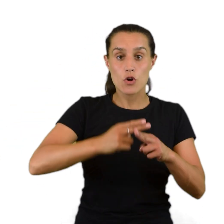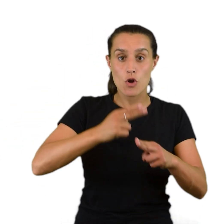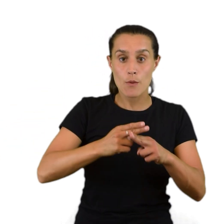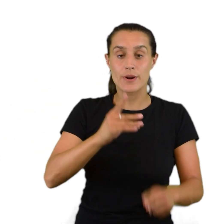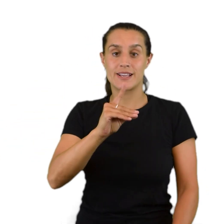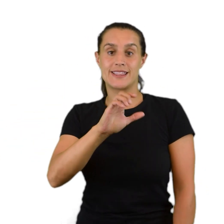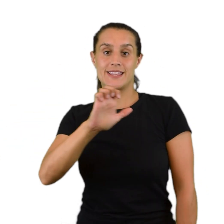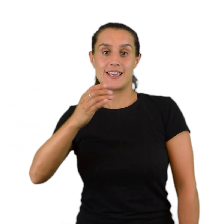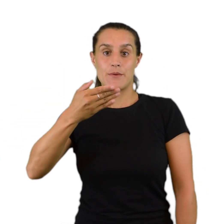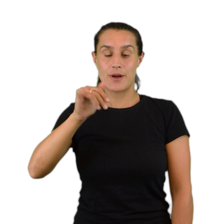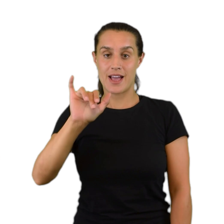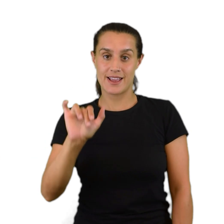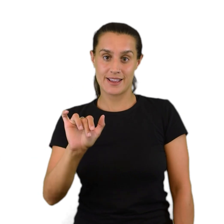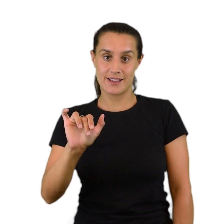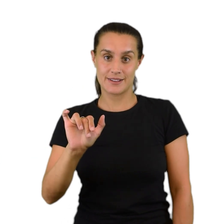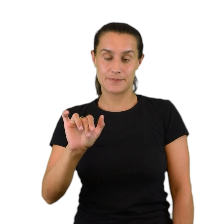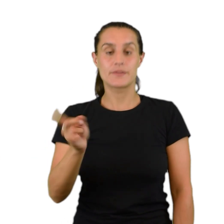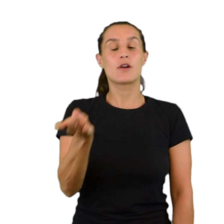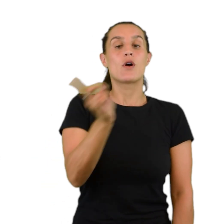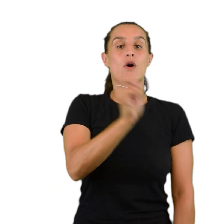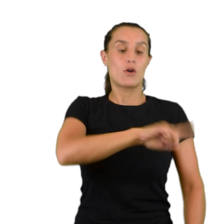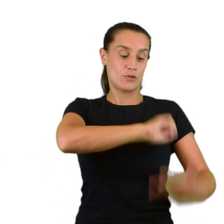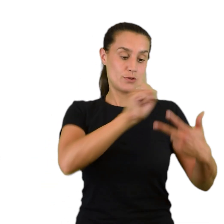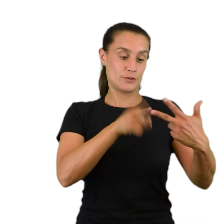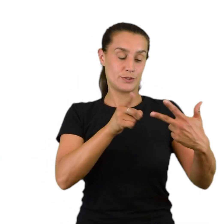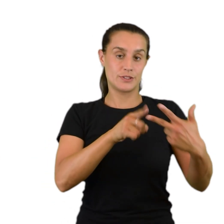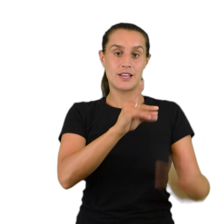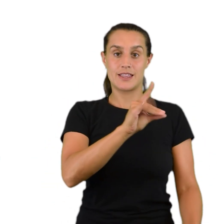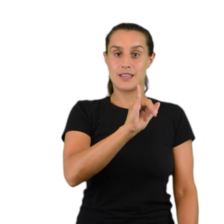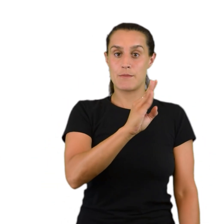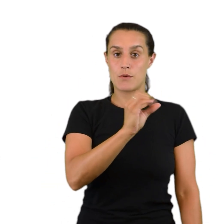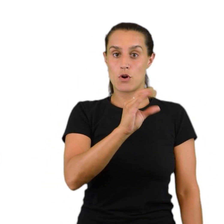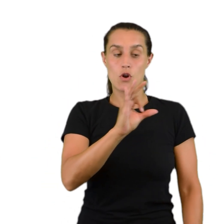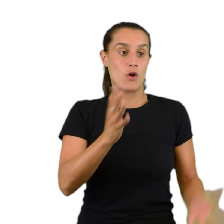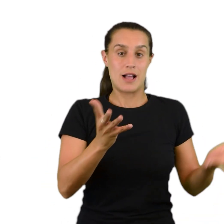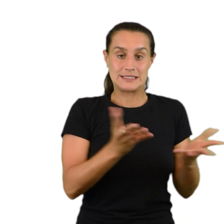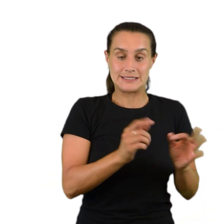Dipolo-instantáneo-dipolo-inducido, se llaman también fuerzas de London.